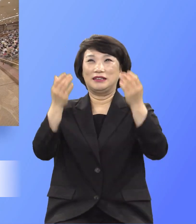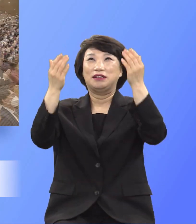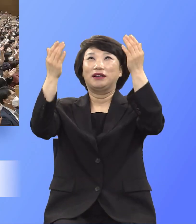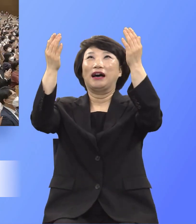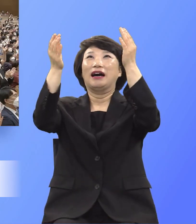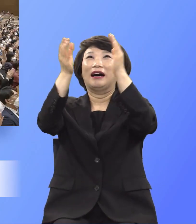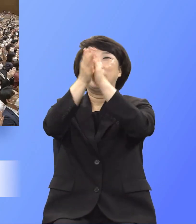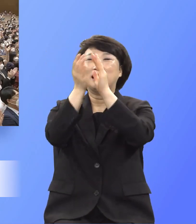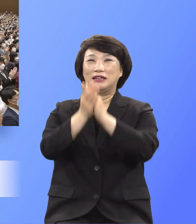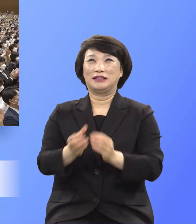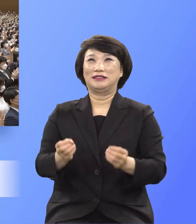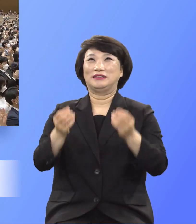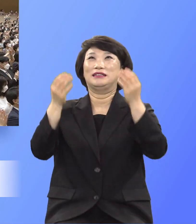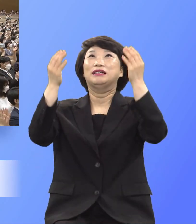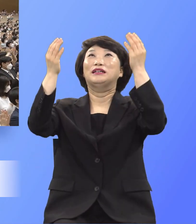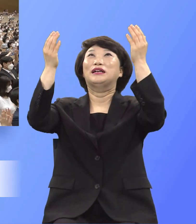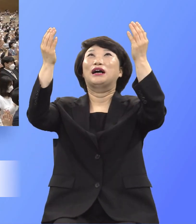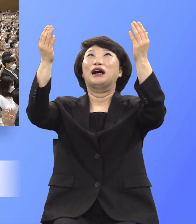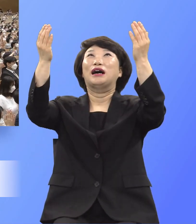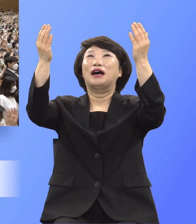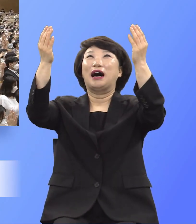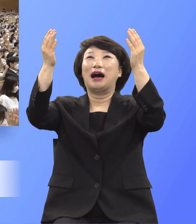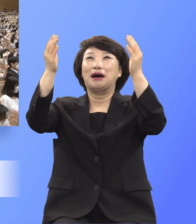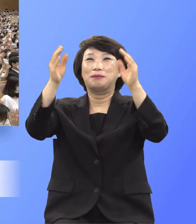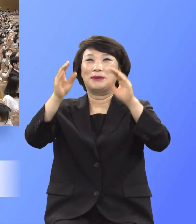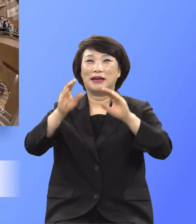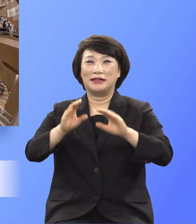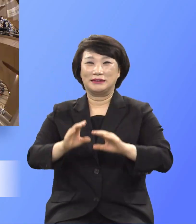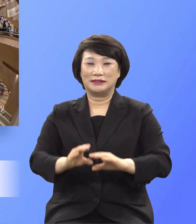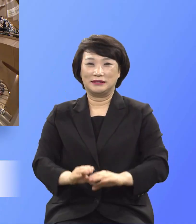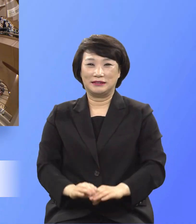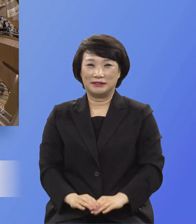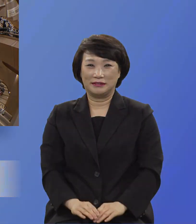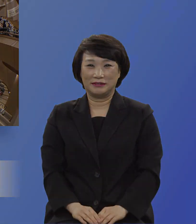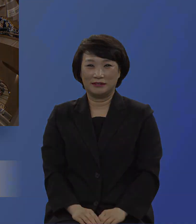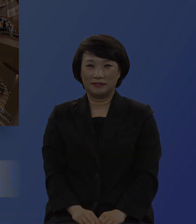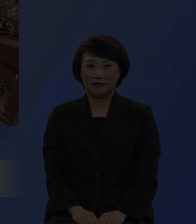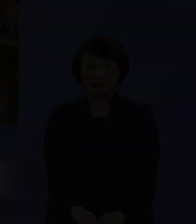할렐루야 할렐루야 할렐루야 할렐루야